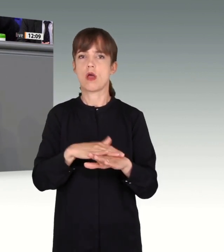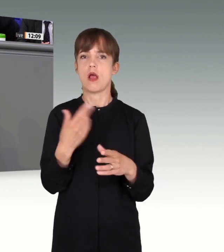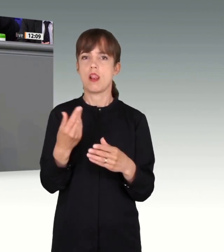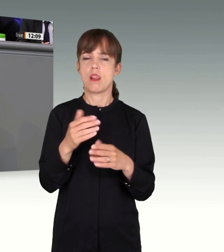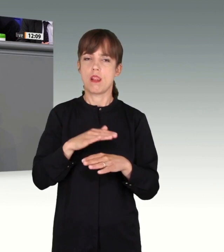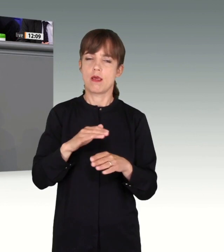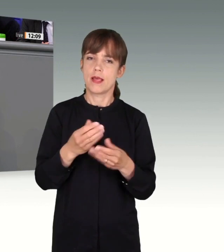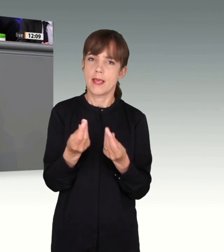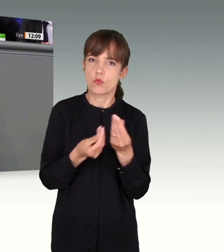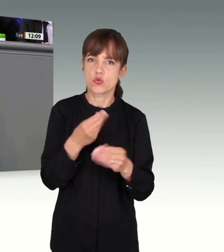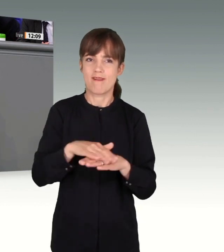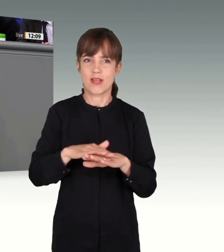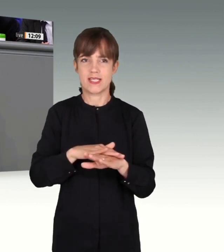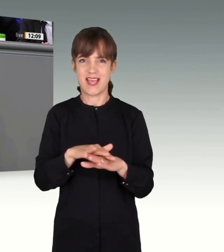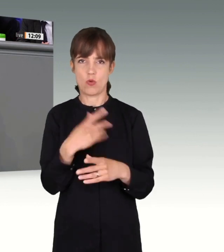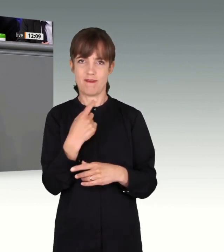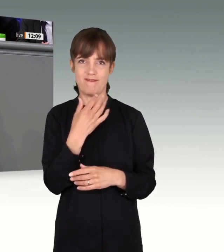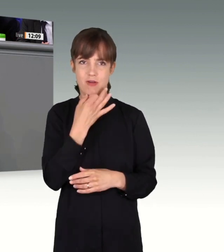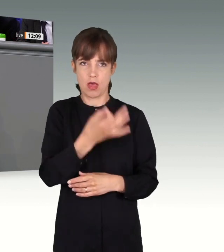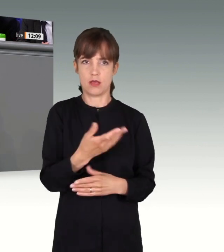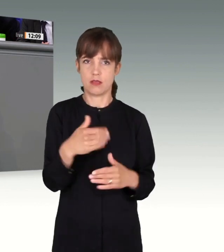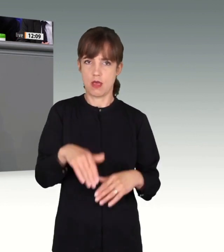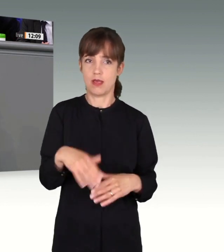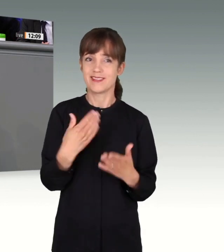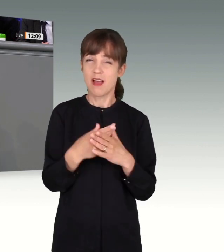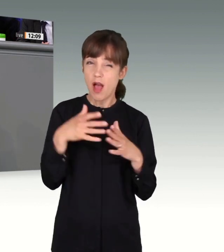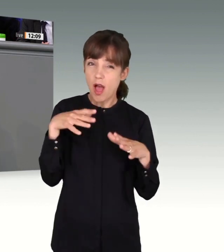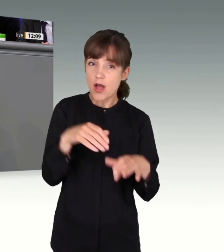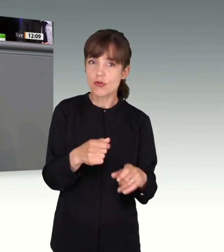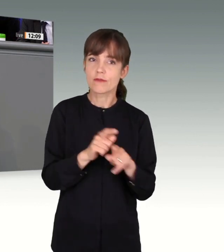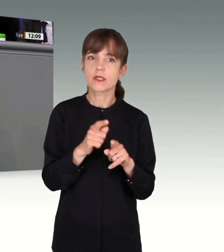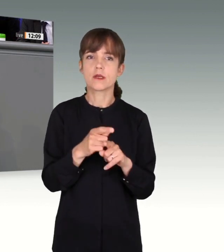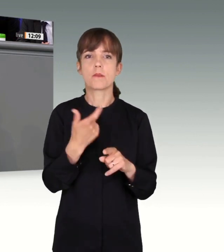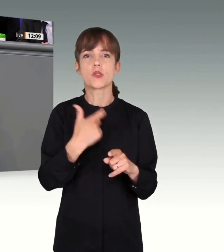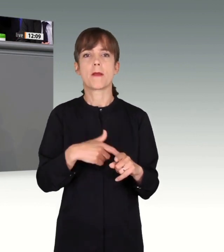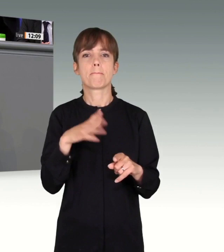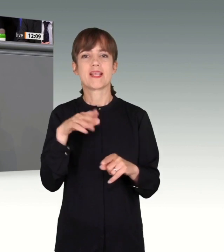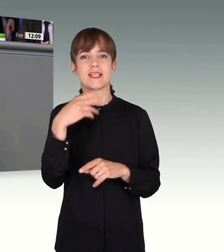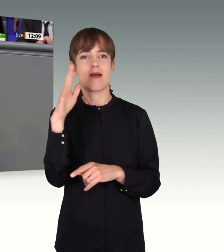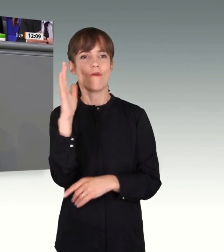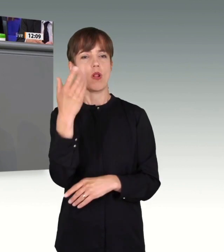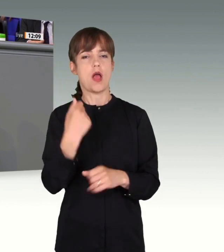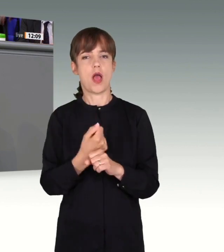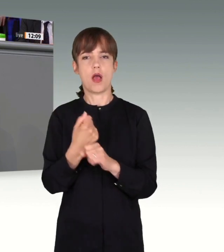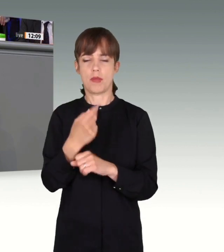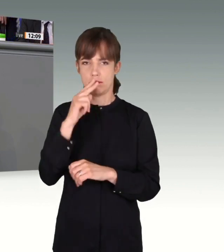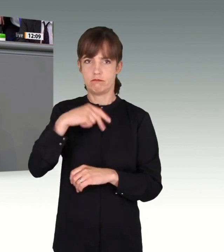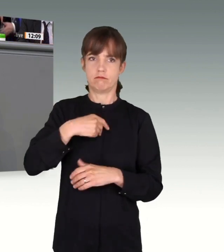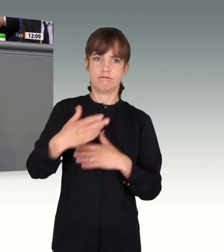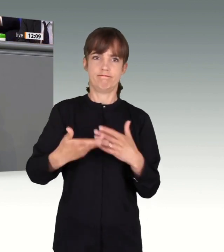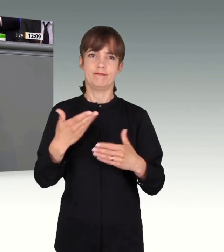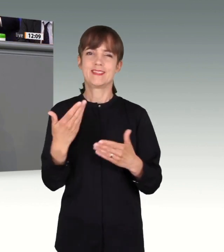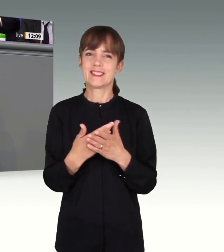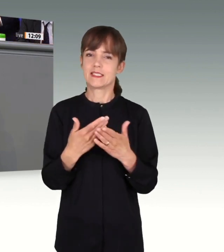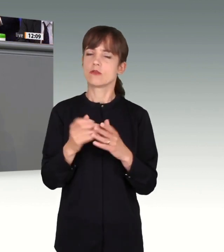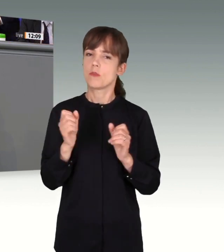dass der demokratische und föderale Staat in der Lage ist, Fehler aufzuklären, Versäumnisse einzugestehen, Verantwortung zu